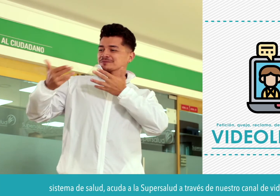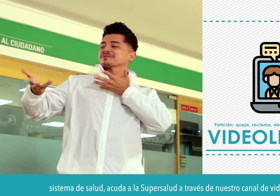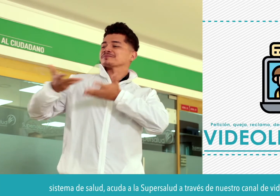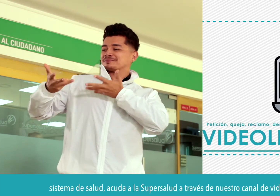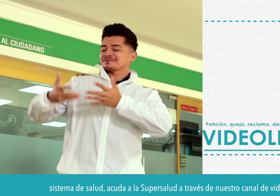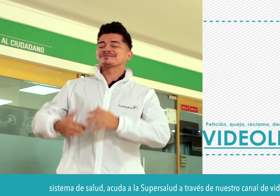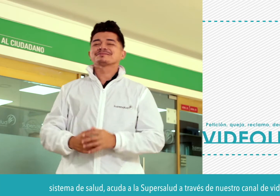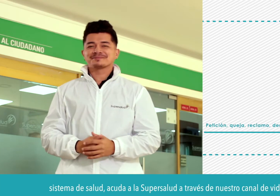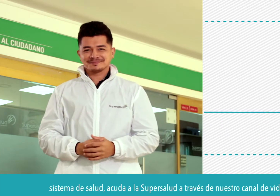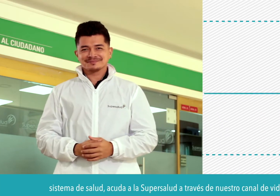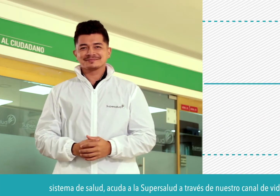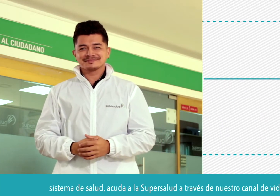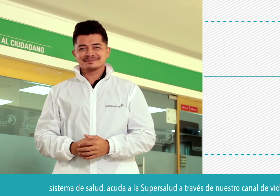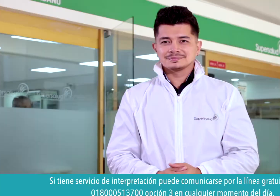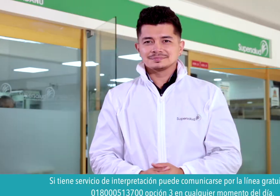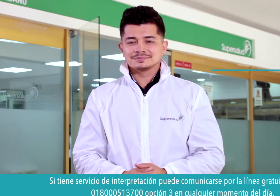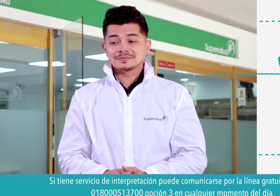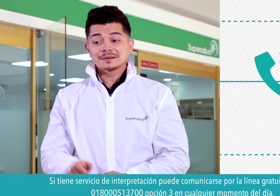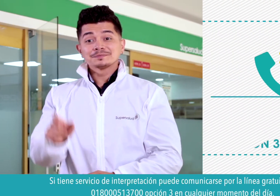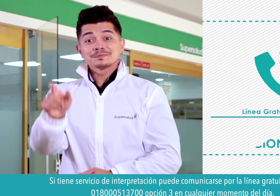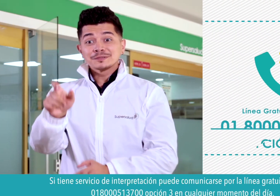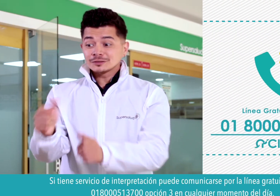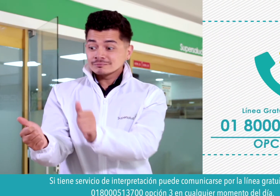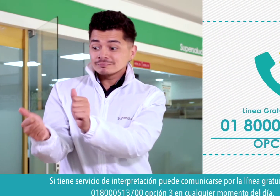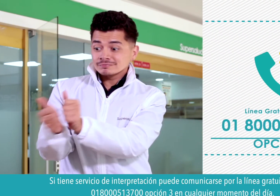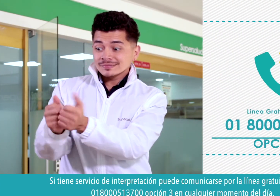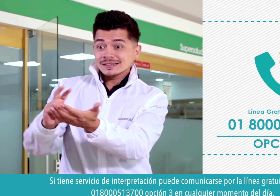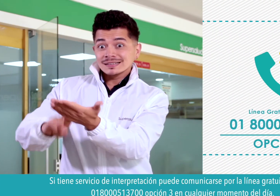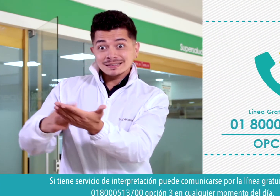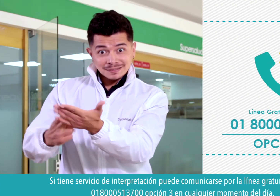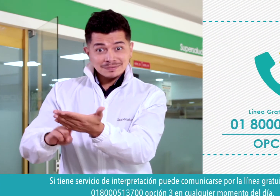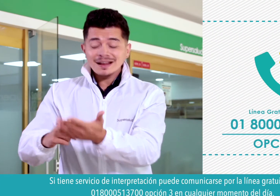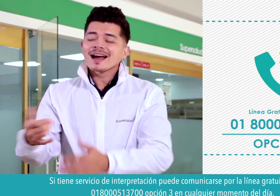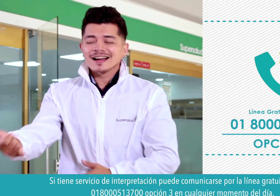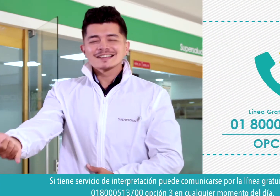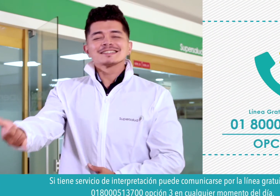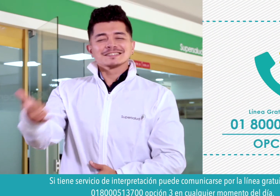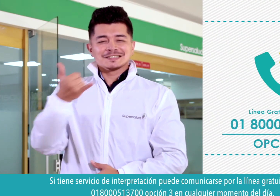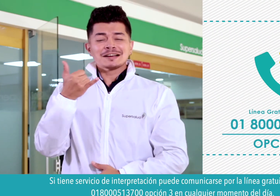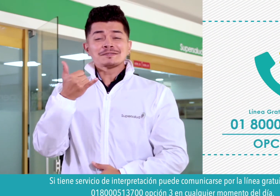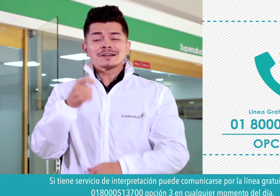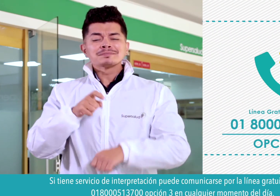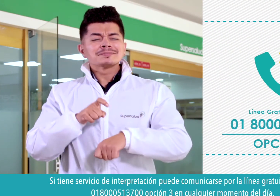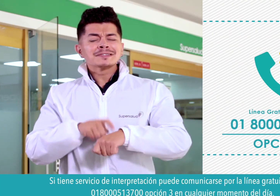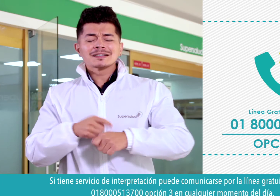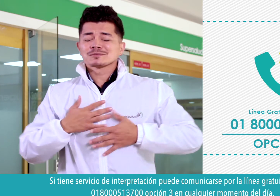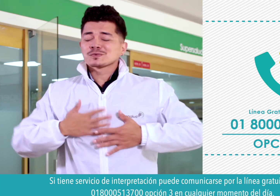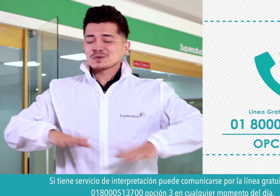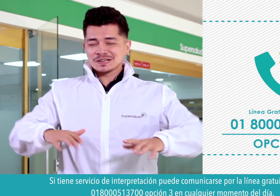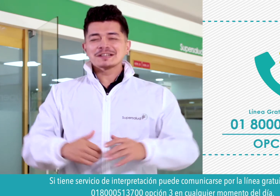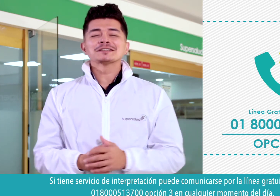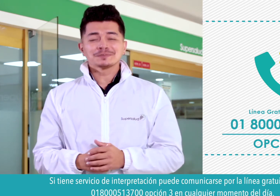canal de llamada si tiene servicio de interpretación puede comunicarse por la línea gratuita nacional 018